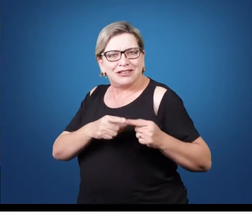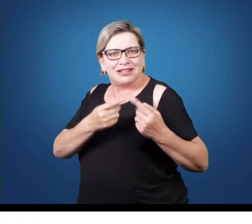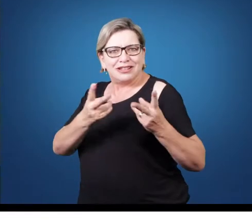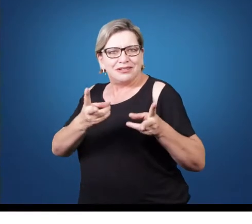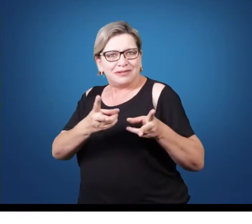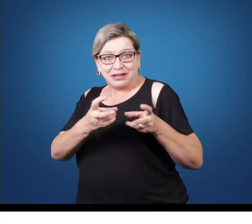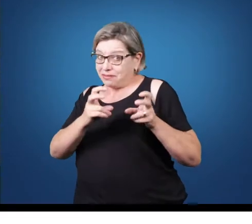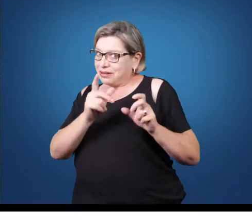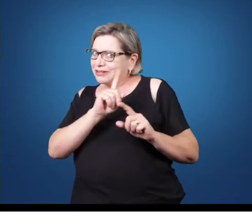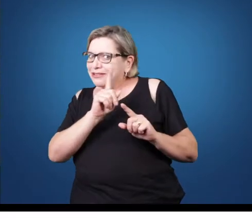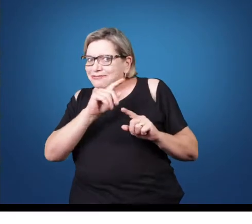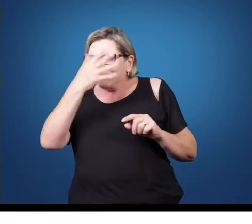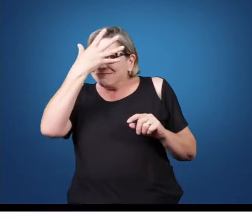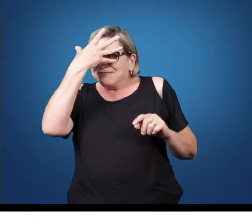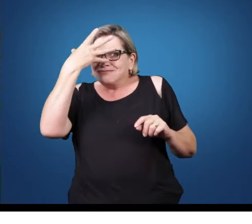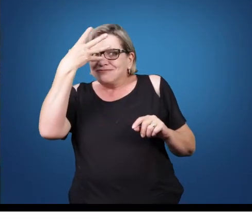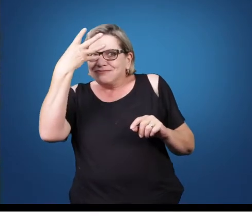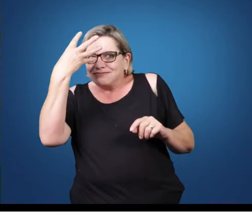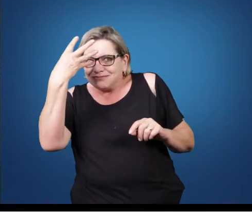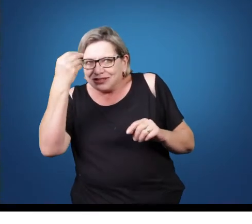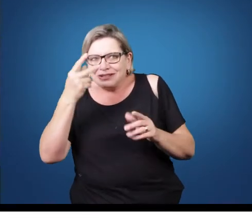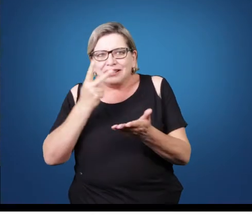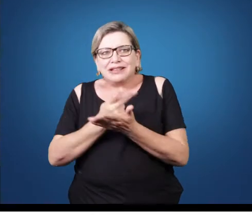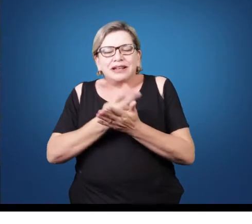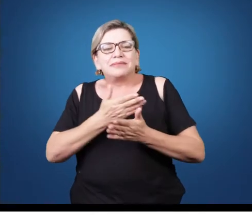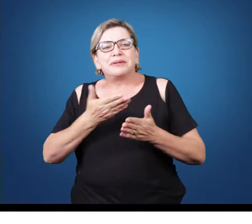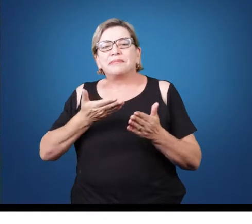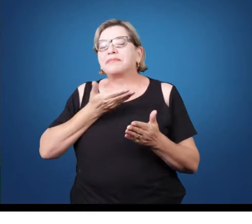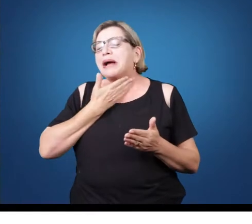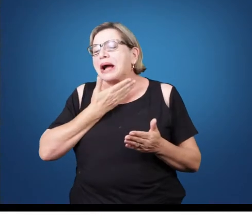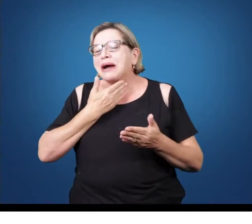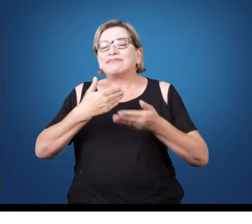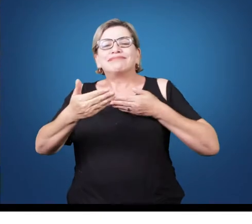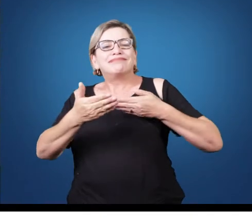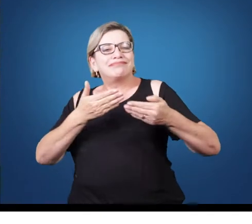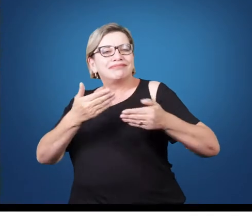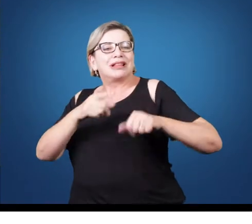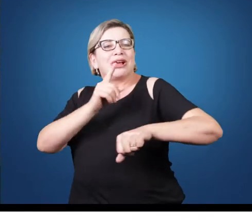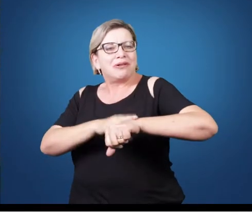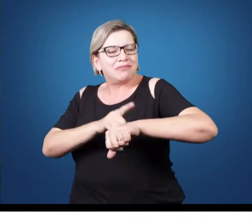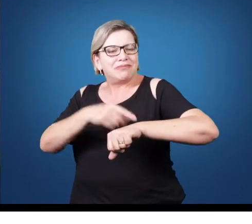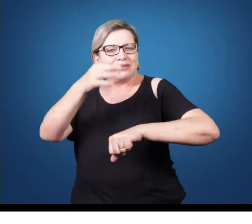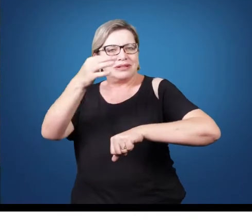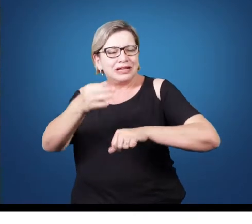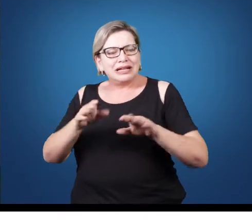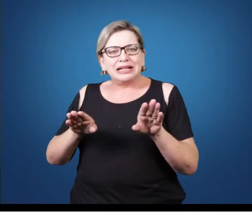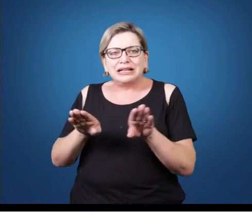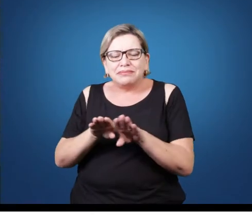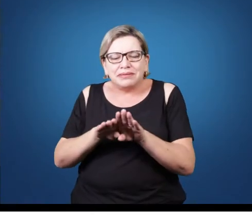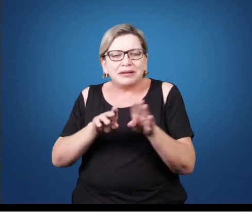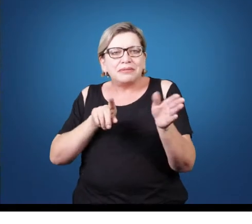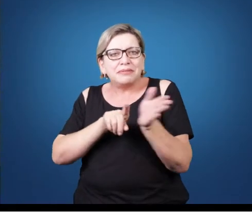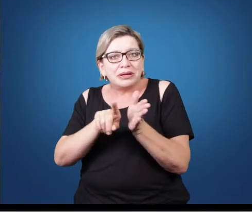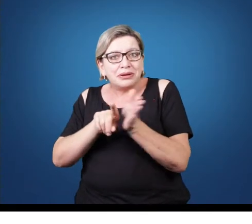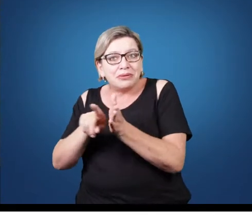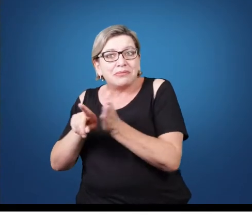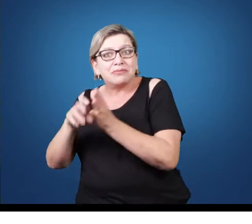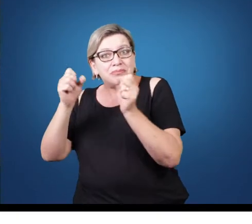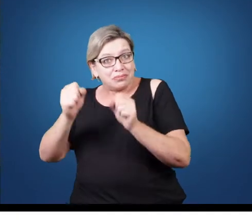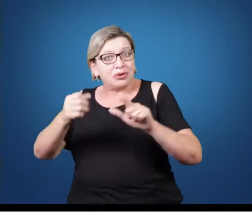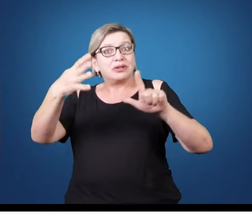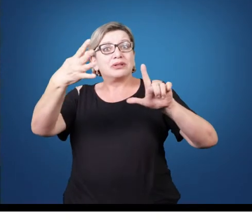não esqueçam de me procurar no chat, no horário combinado, e também mandar suas dúvidas aí na aba ajuda, para que a gente possa